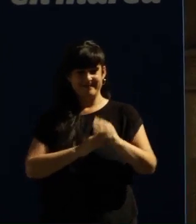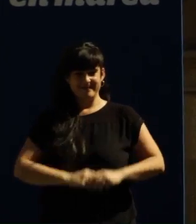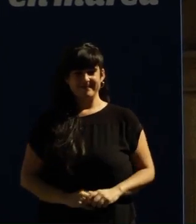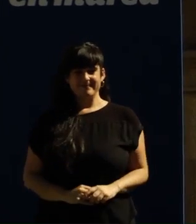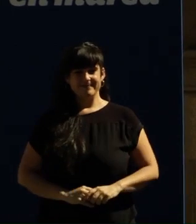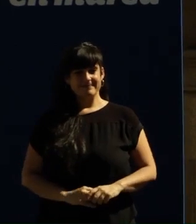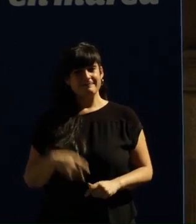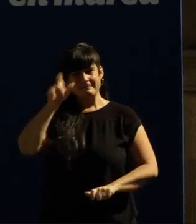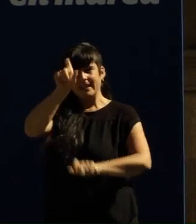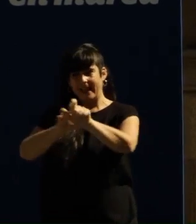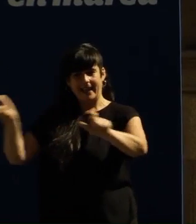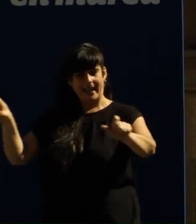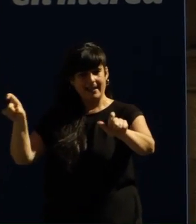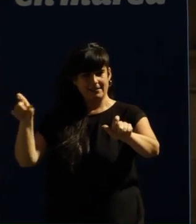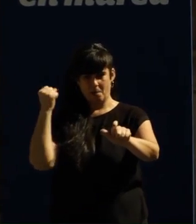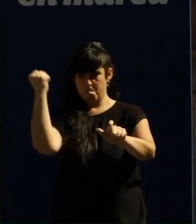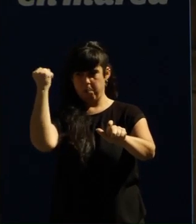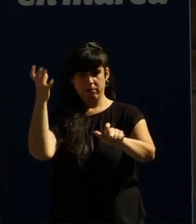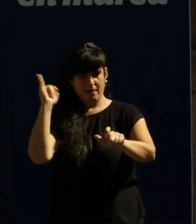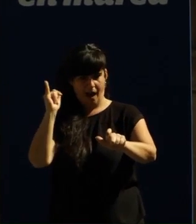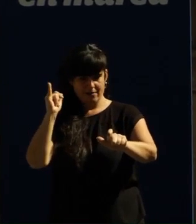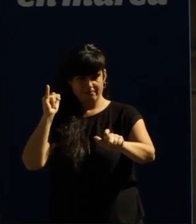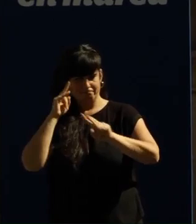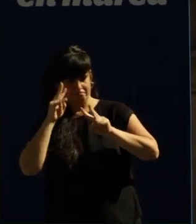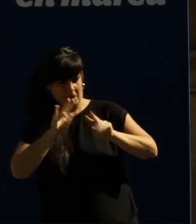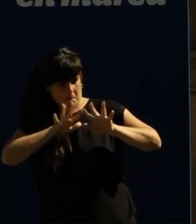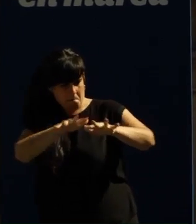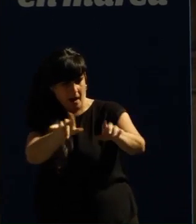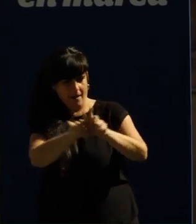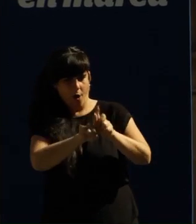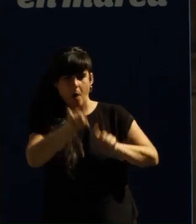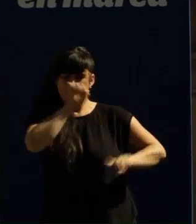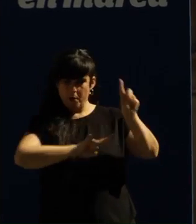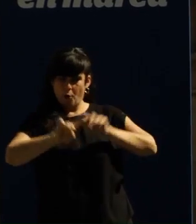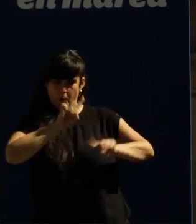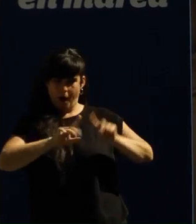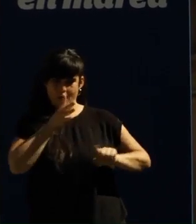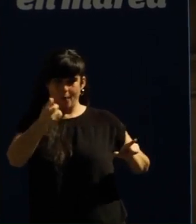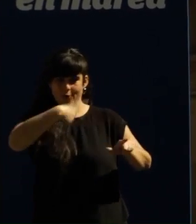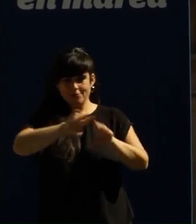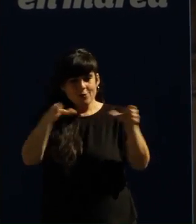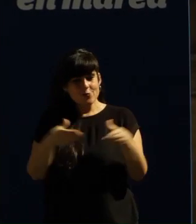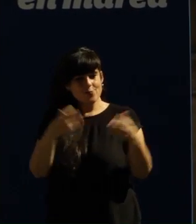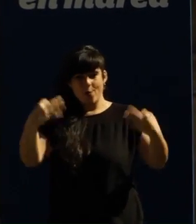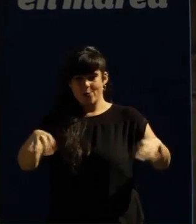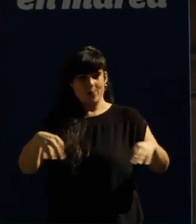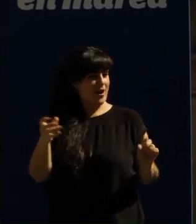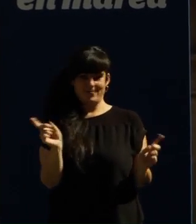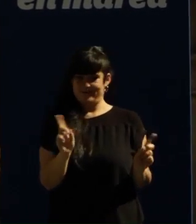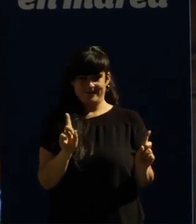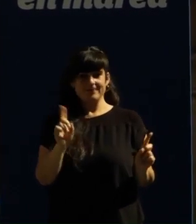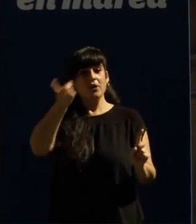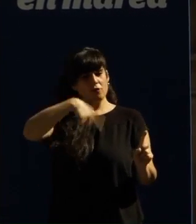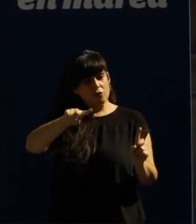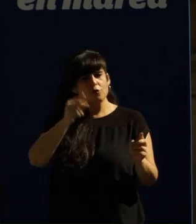Os poderosos les preocupa en marea porque non somos un partido máis Non somos a consecuencia